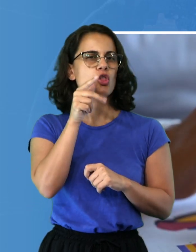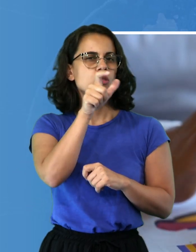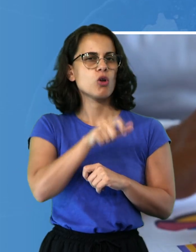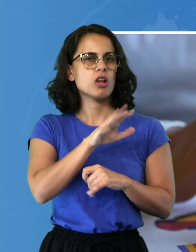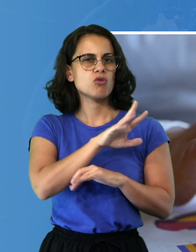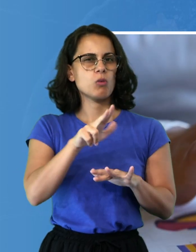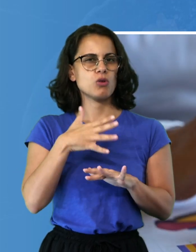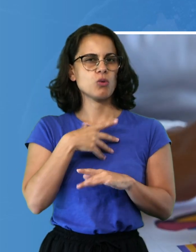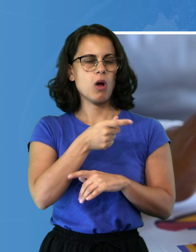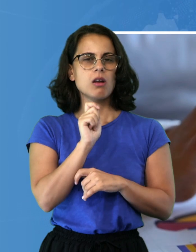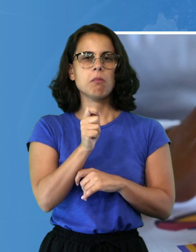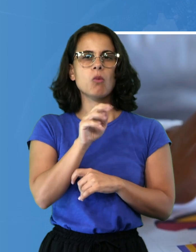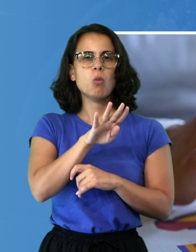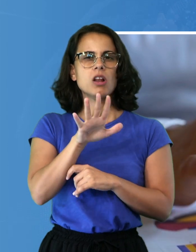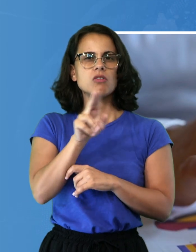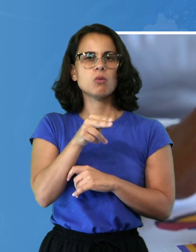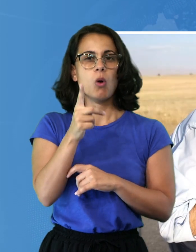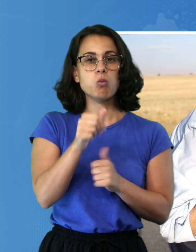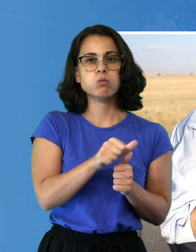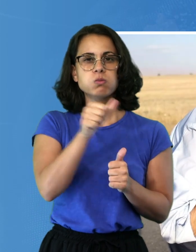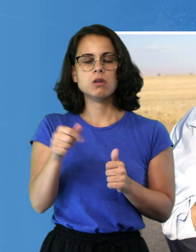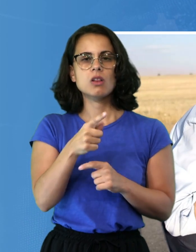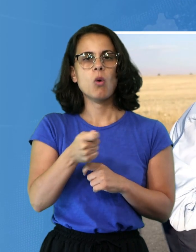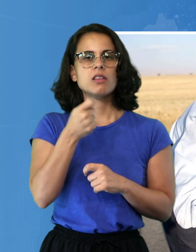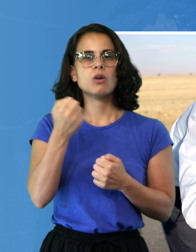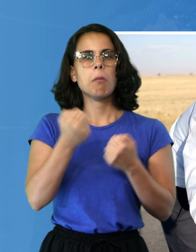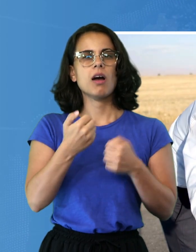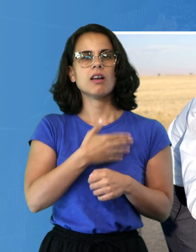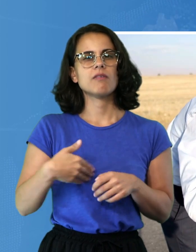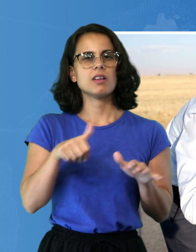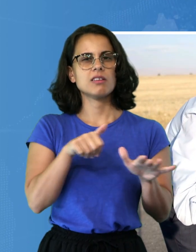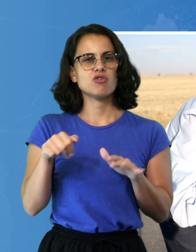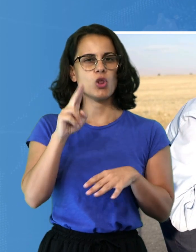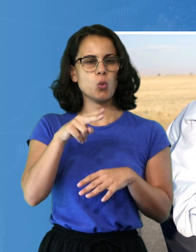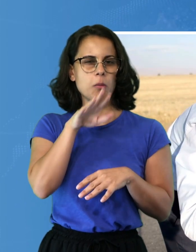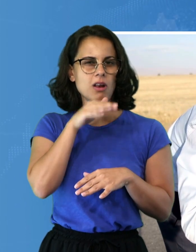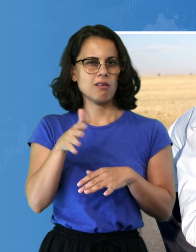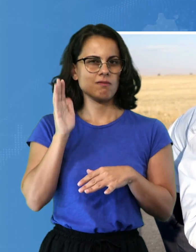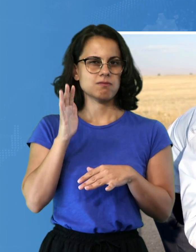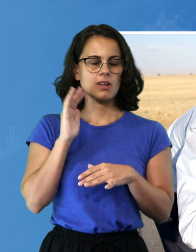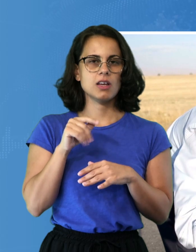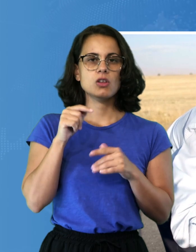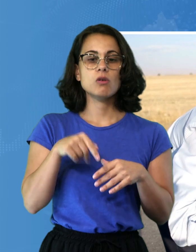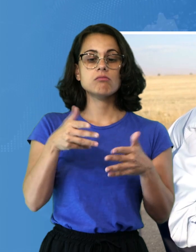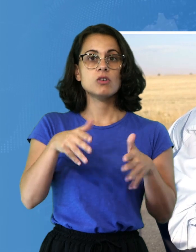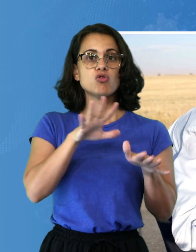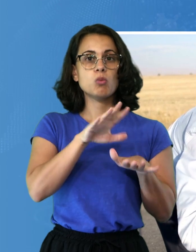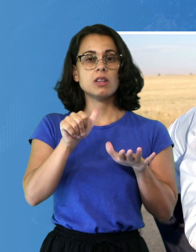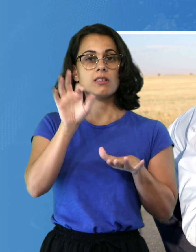paga 45 euro l'anno per la sua Fiat 600 del 2000. Attualmente il 56% dei sardi si trova nella